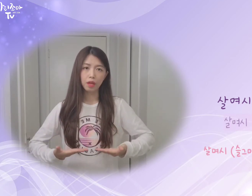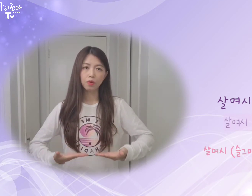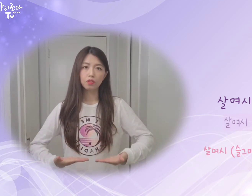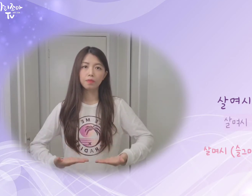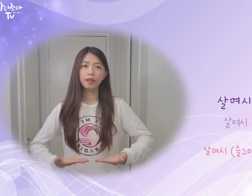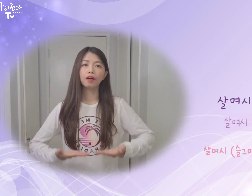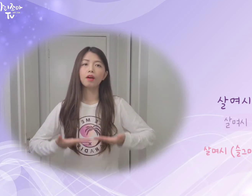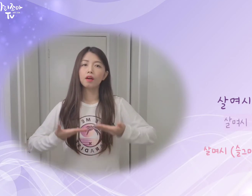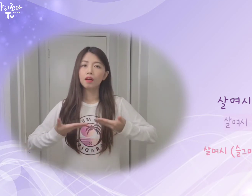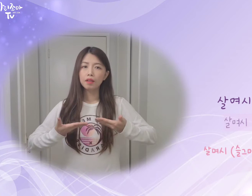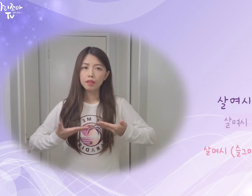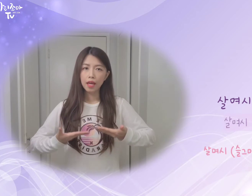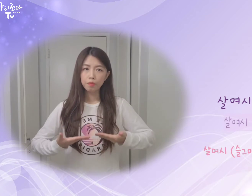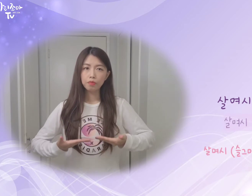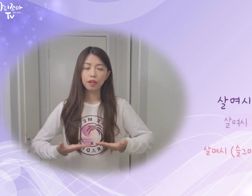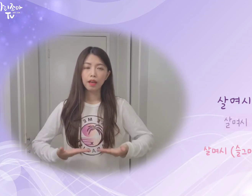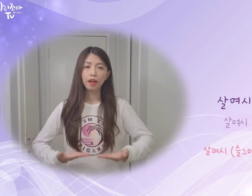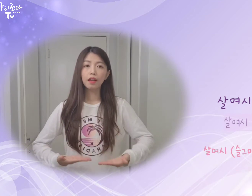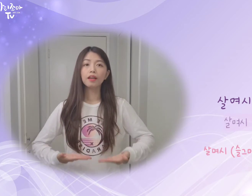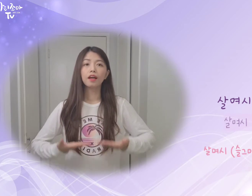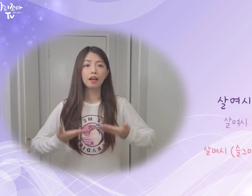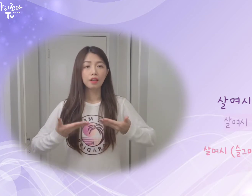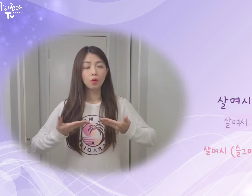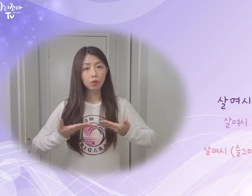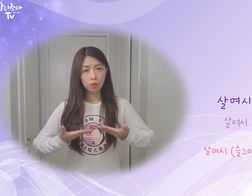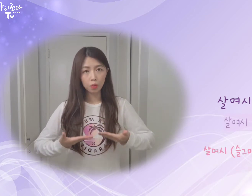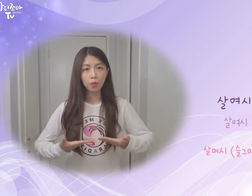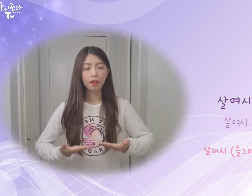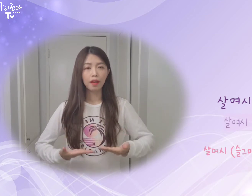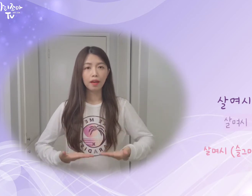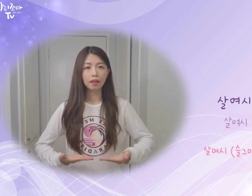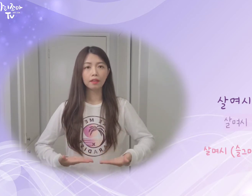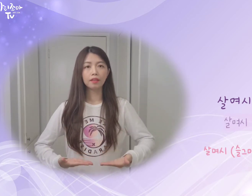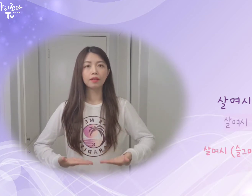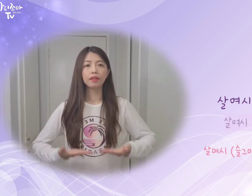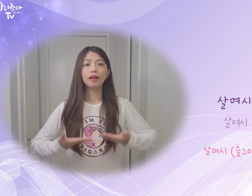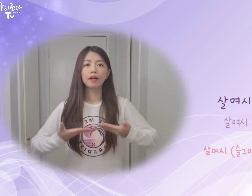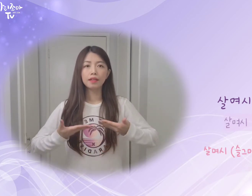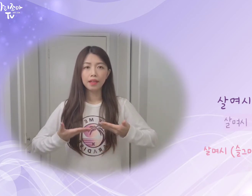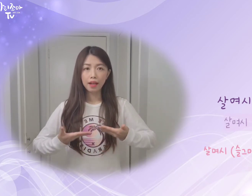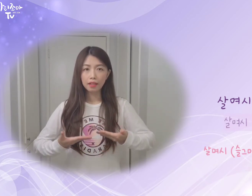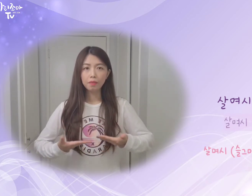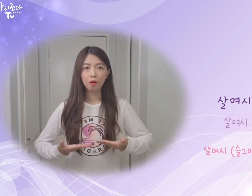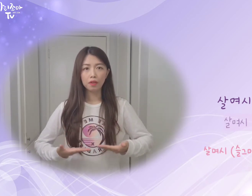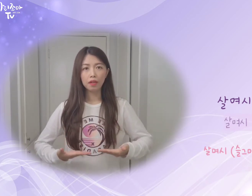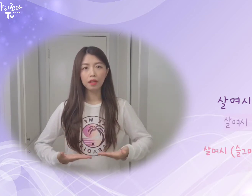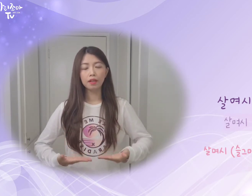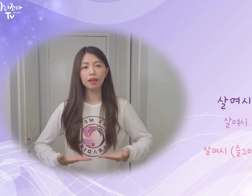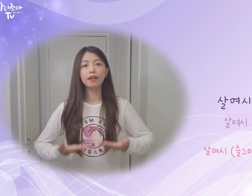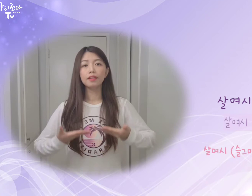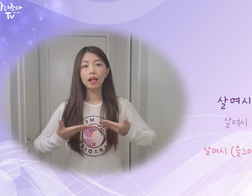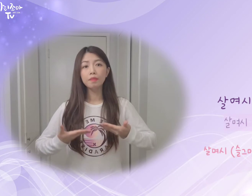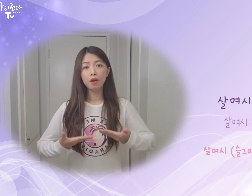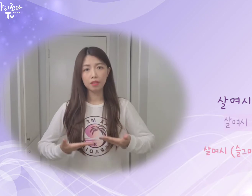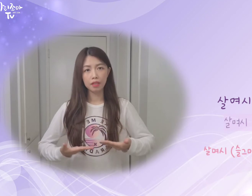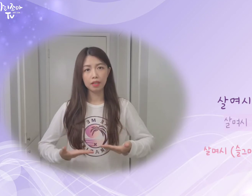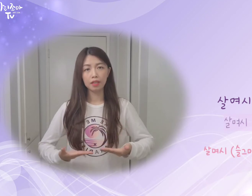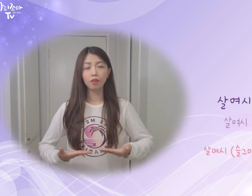내려주시면 돼요. 차분하다 혹은 조용하다 살그머니 살며시 이런